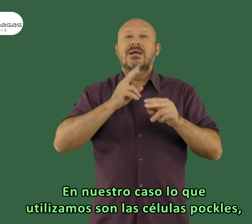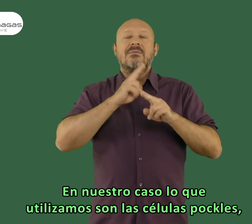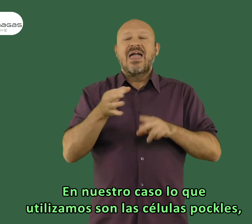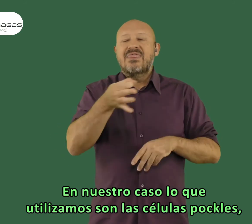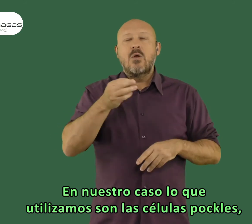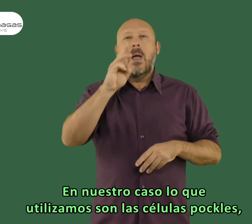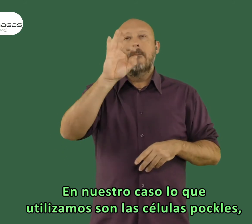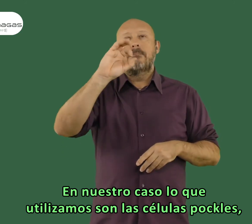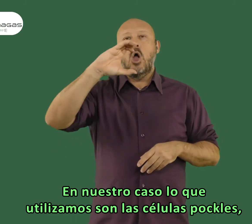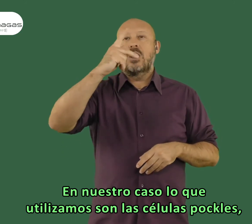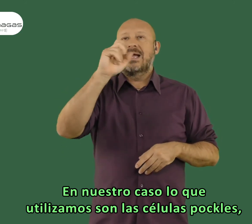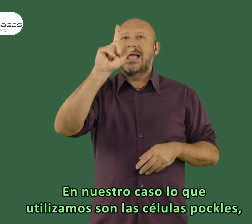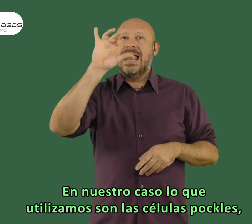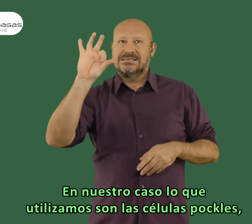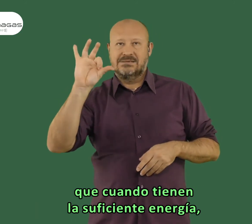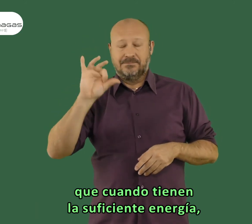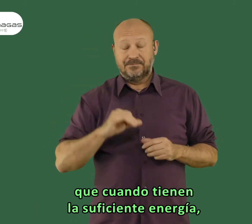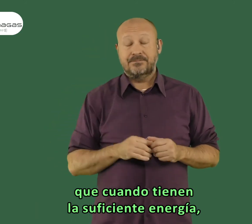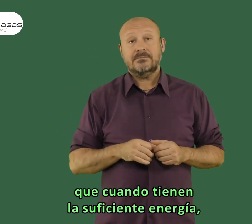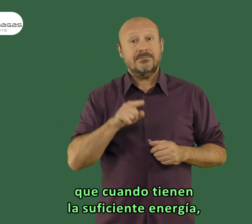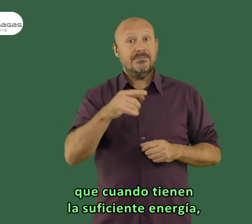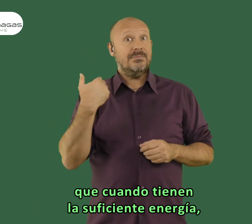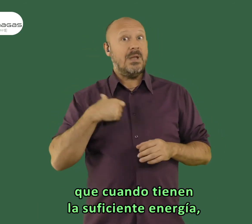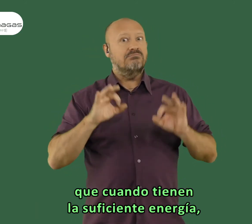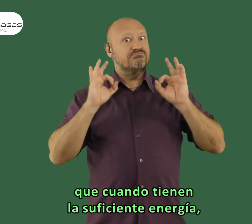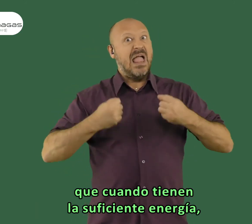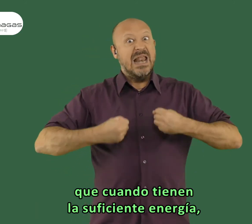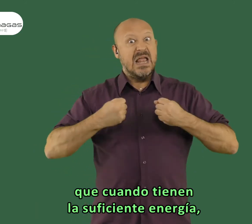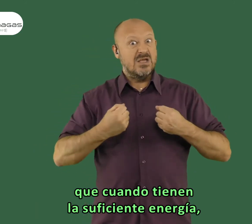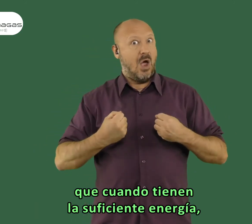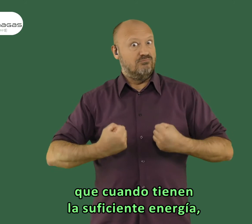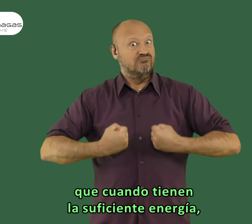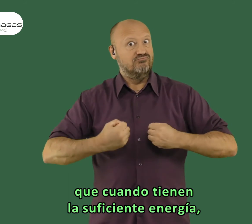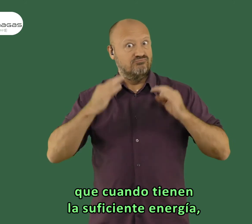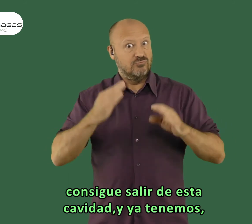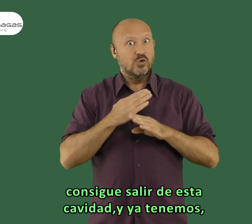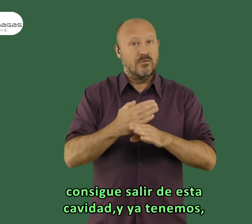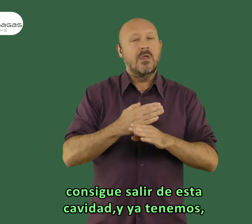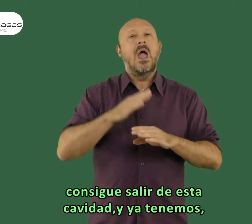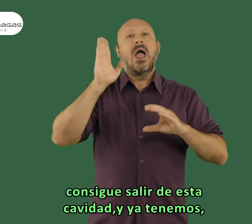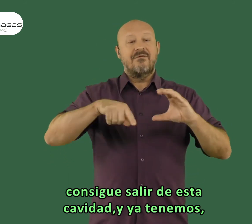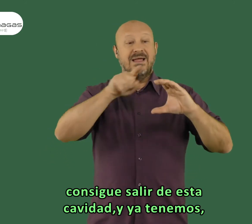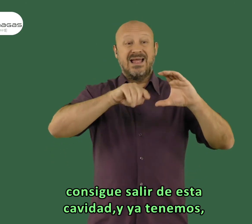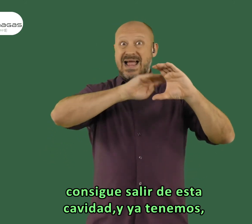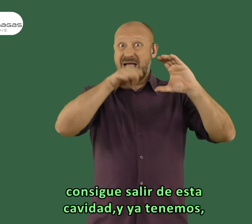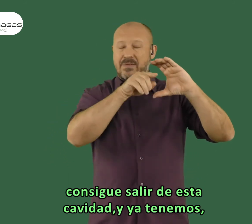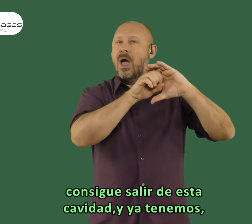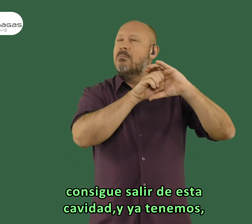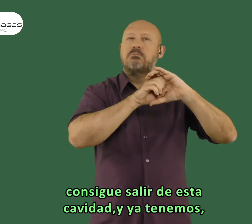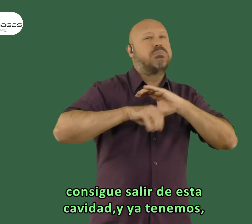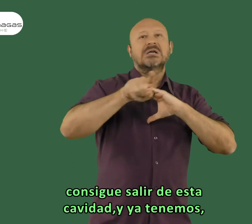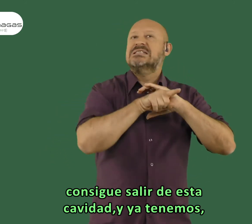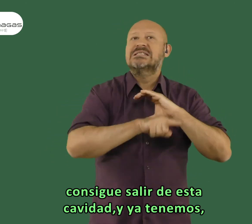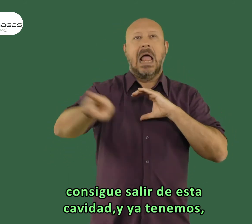caso lo que utilizamos son las células Pockels que cuando tienen la suficiente energía consigue salir